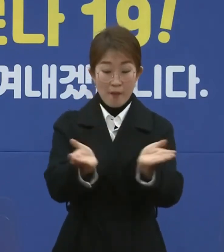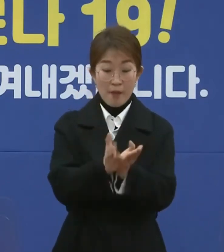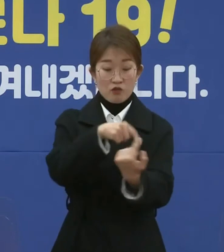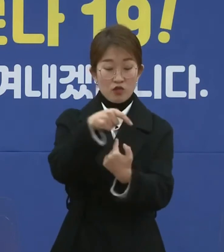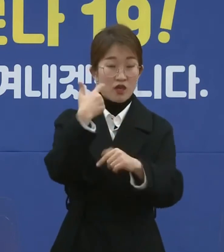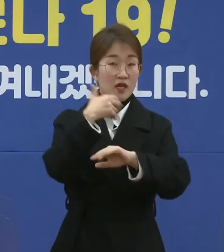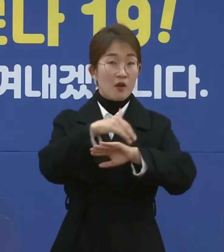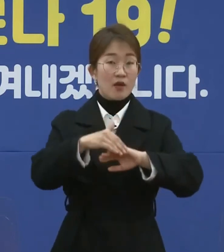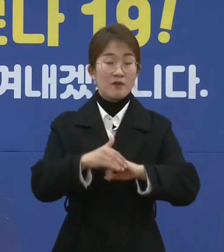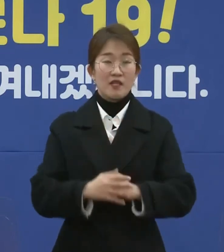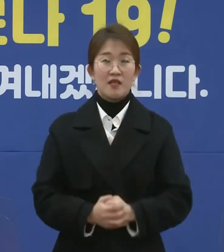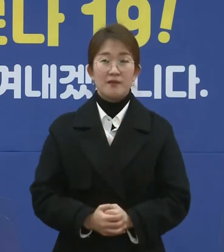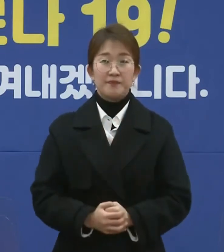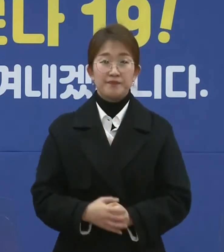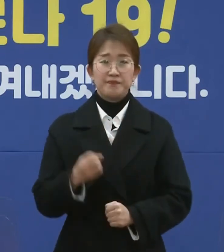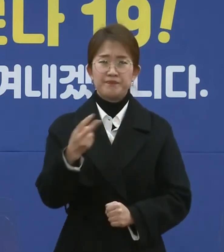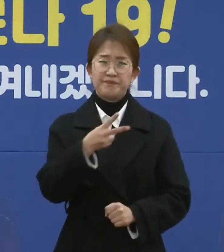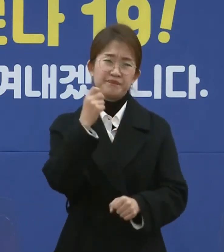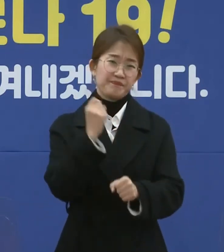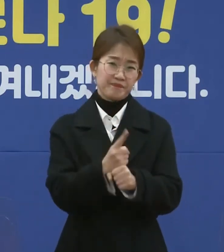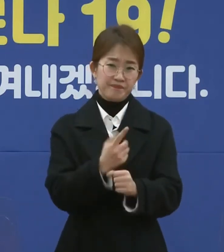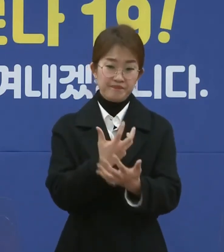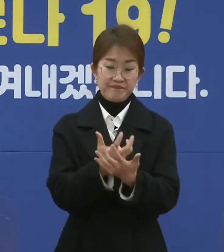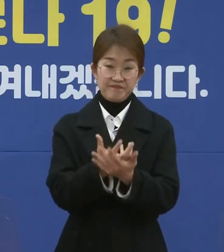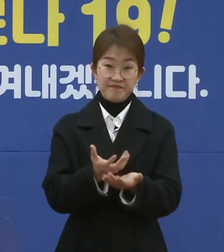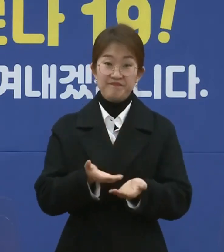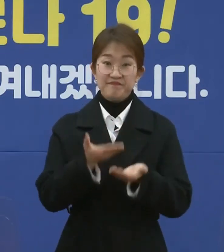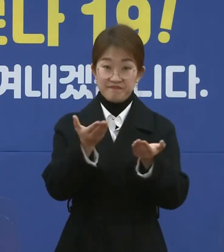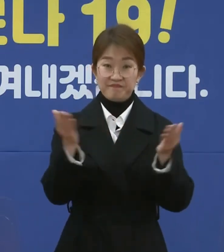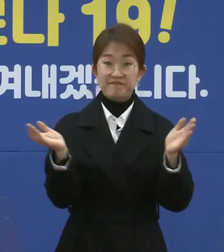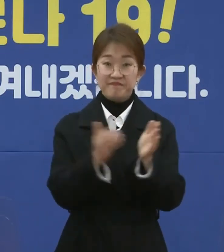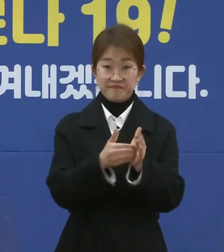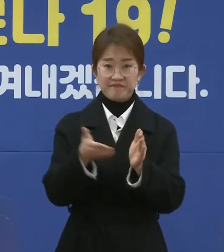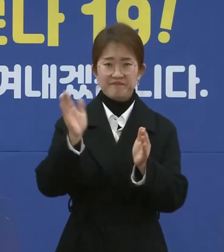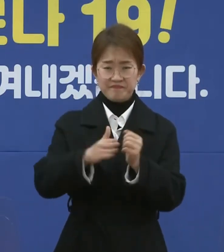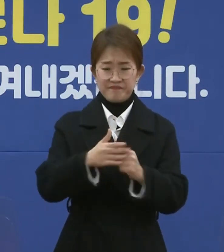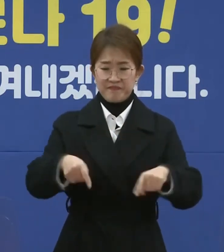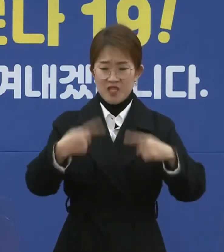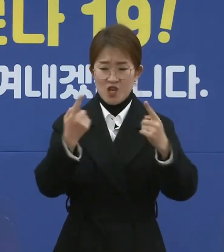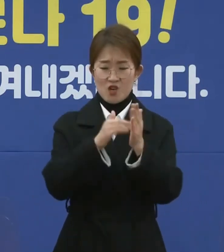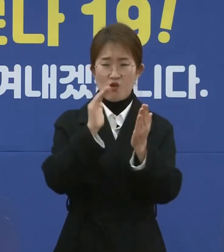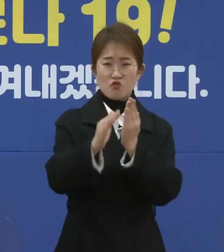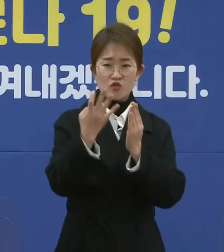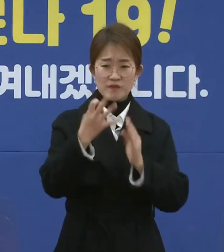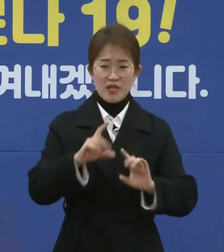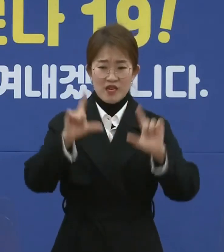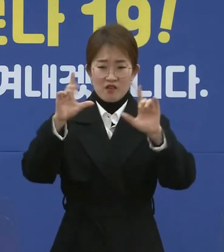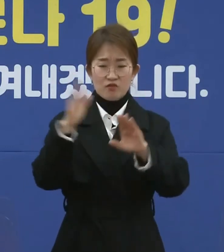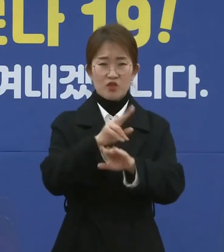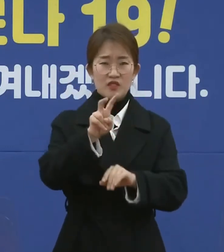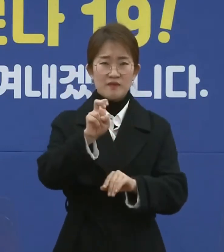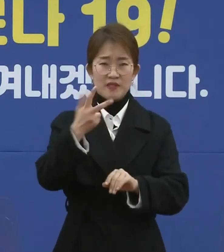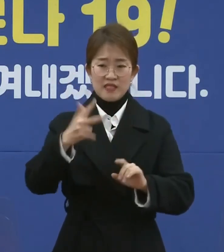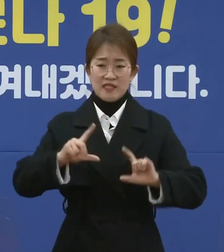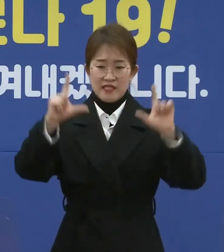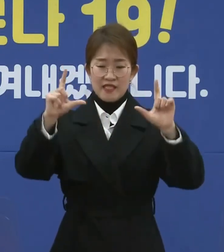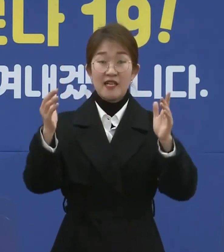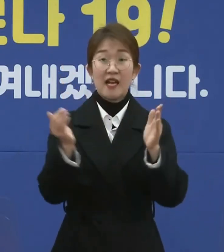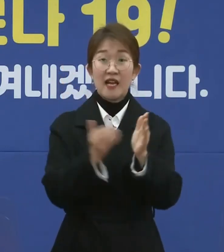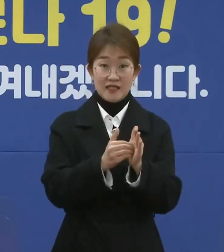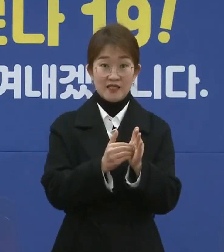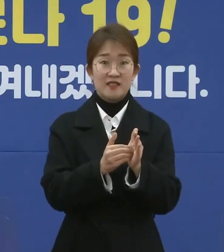예정입니다. 이미 브리핑해 드린 바 있습니다만 명절 직후인 14일부터 27일까지는